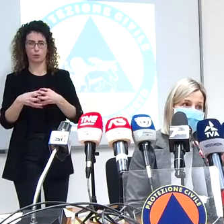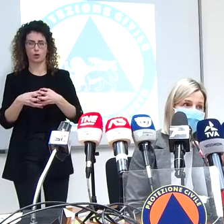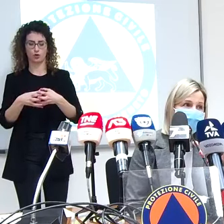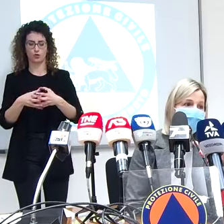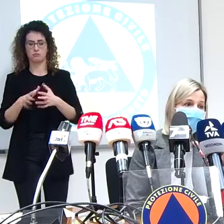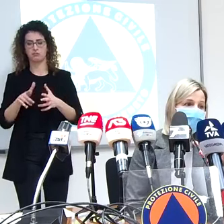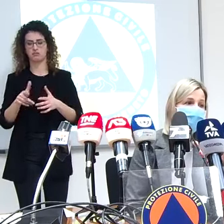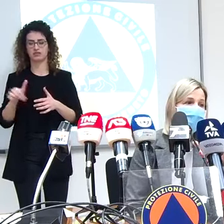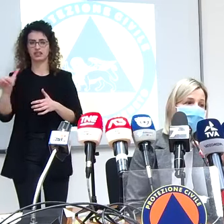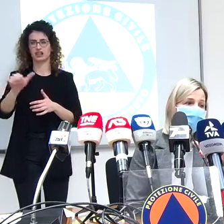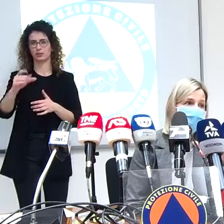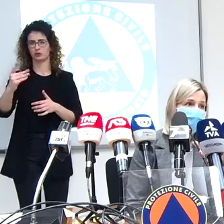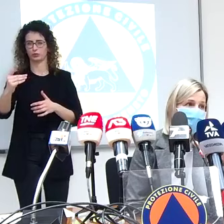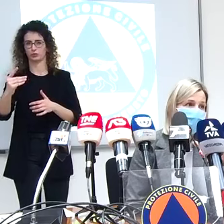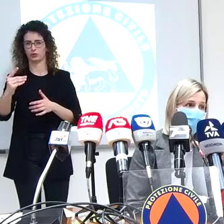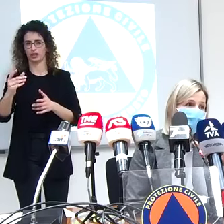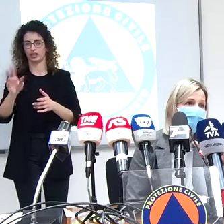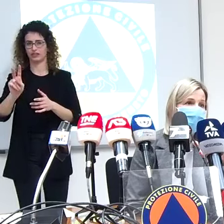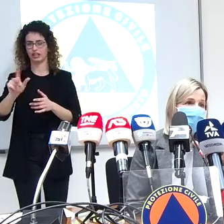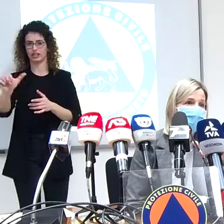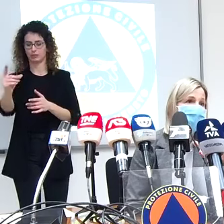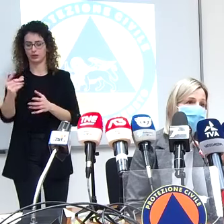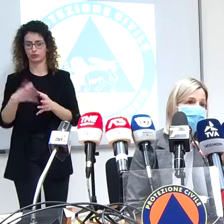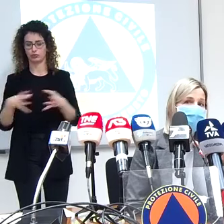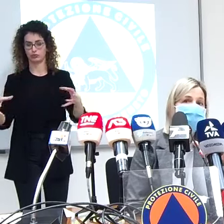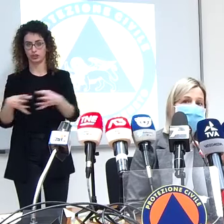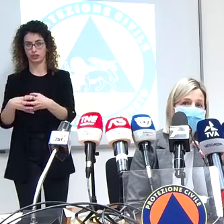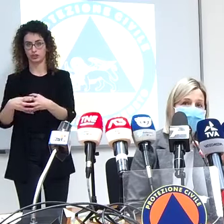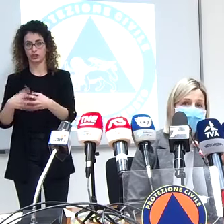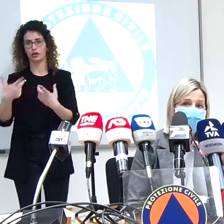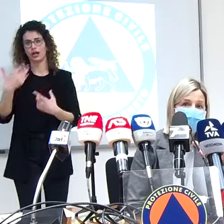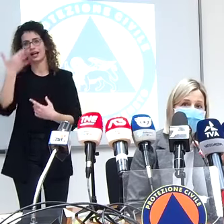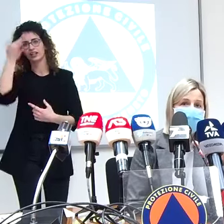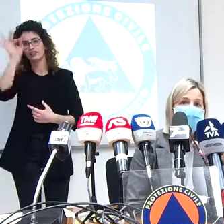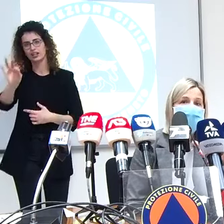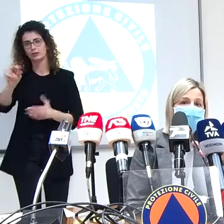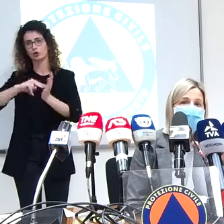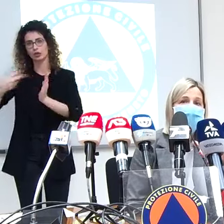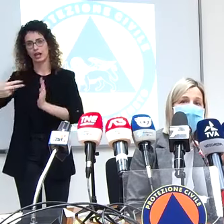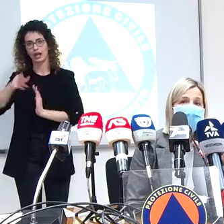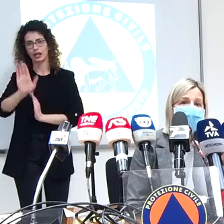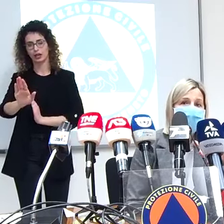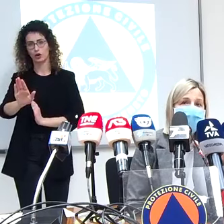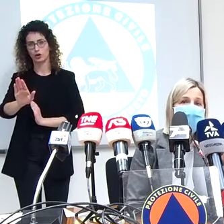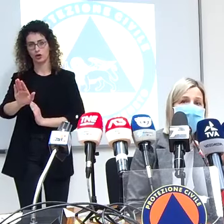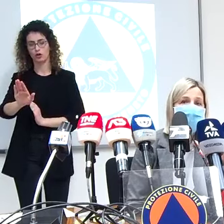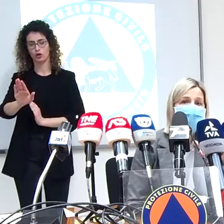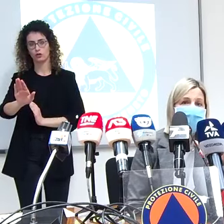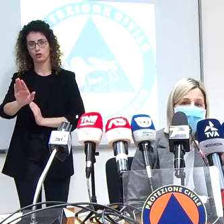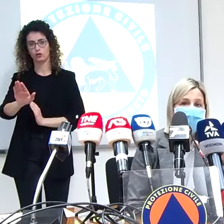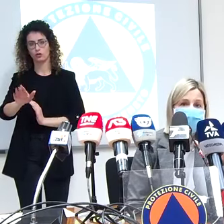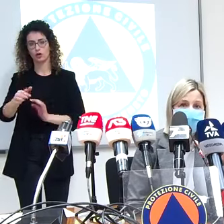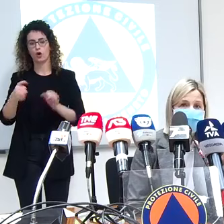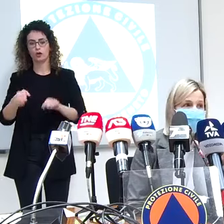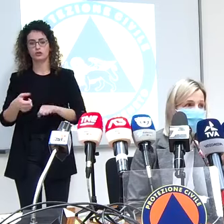settimana chiedendo a loro un riferimento tecnico proprio per entrare nell'operatività e nella